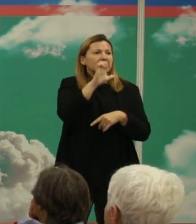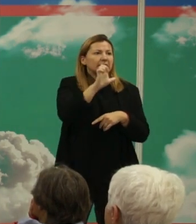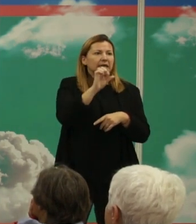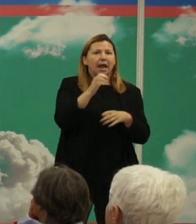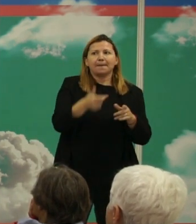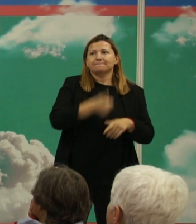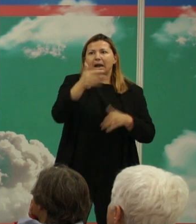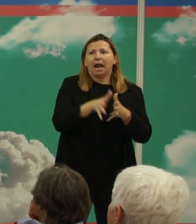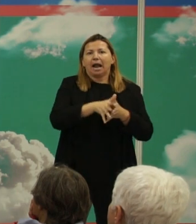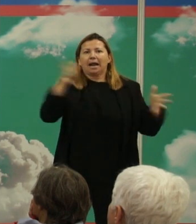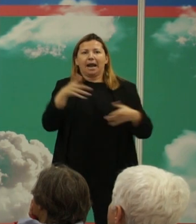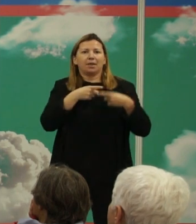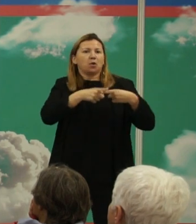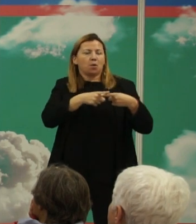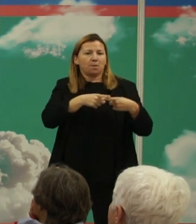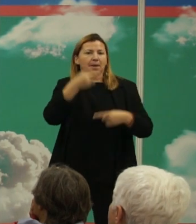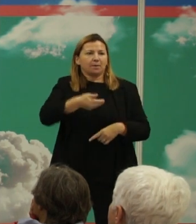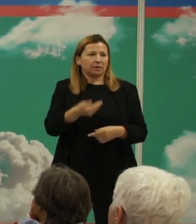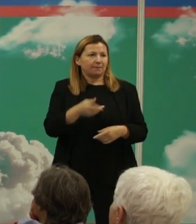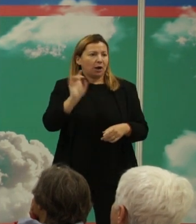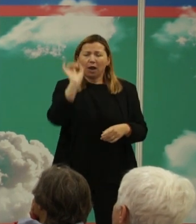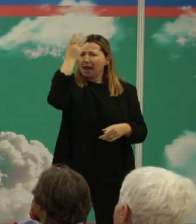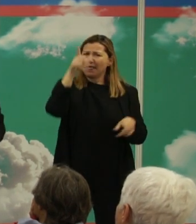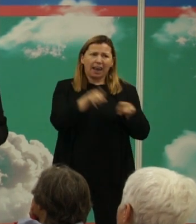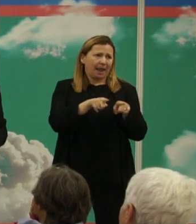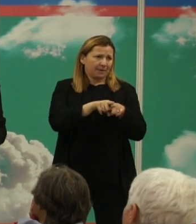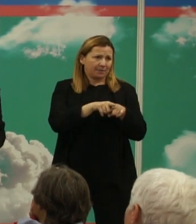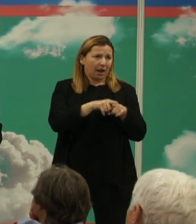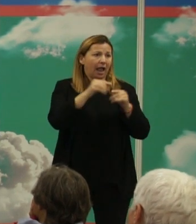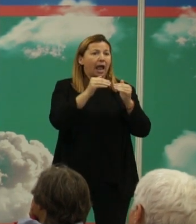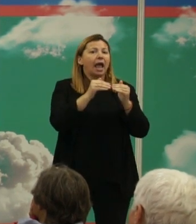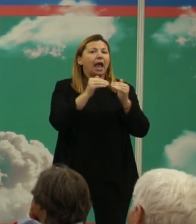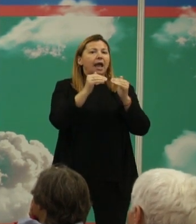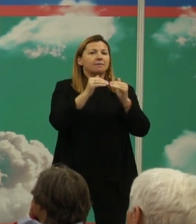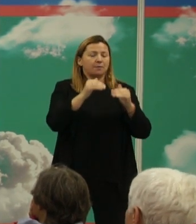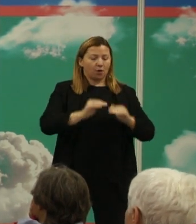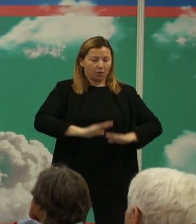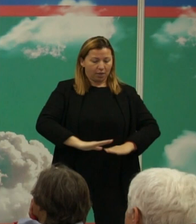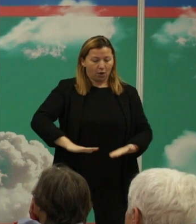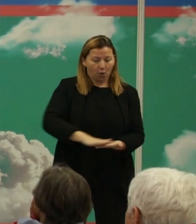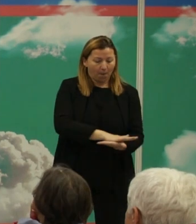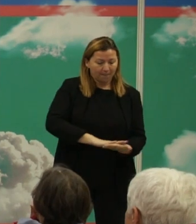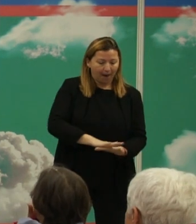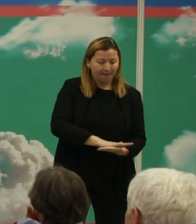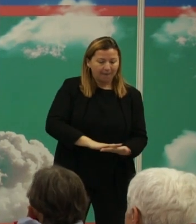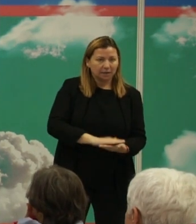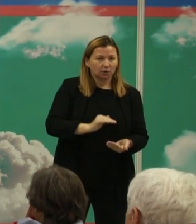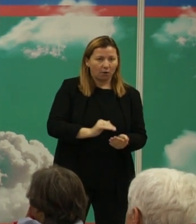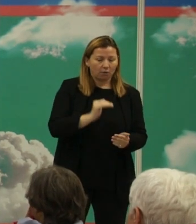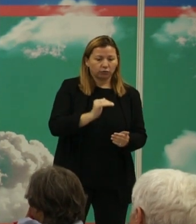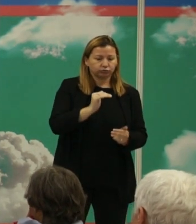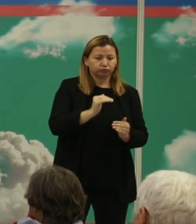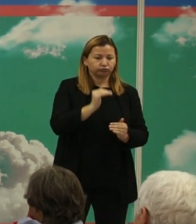grande de especies ¿vale? pero la idea es la misma porque es simplemente escalar vamos pasando de tiempo somero a tiempo profundo